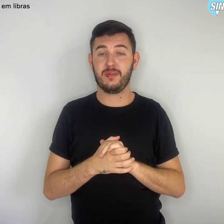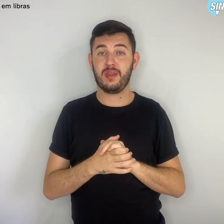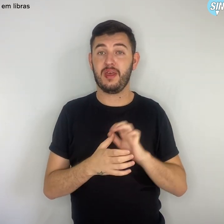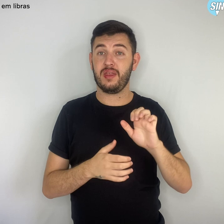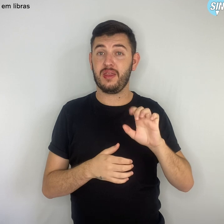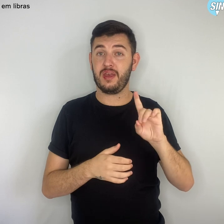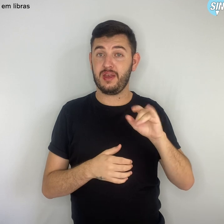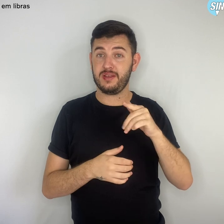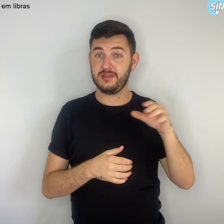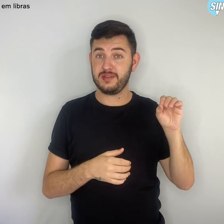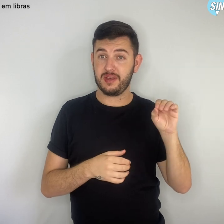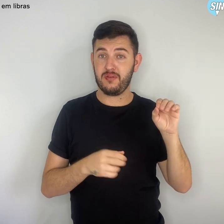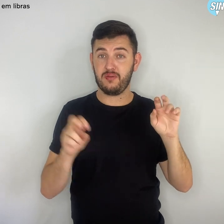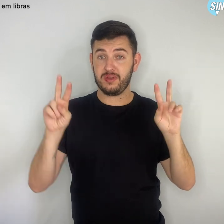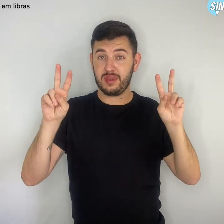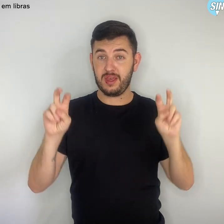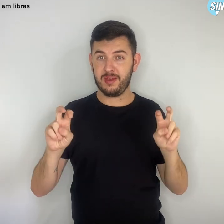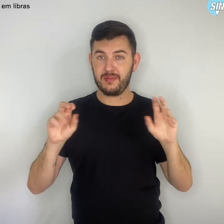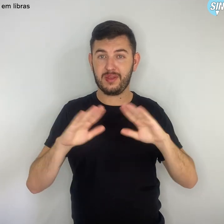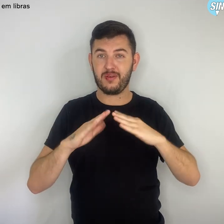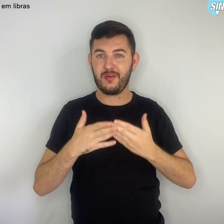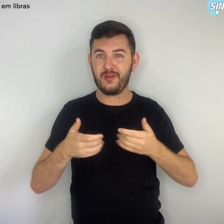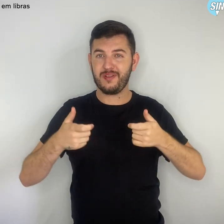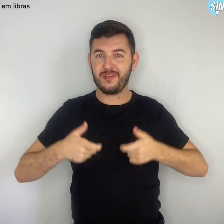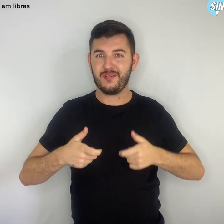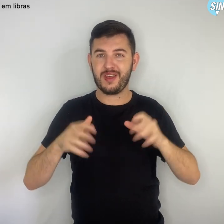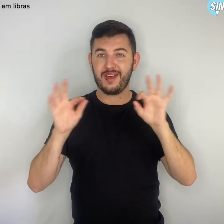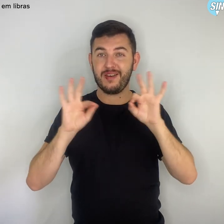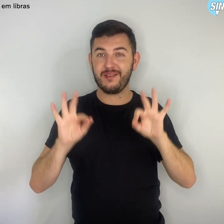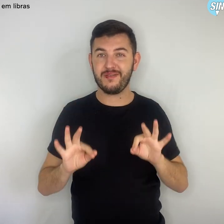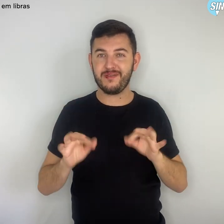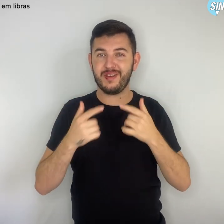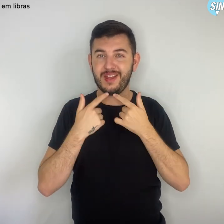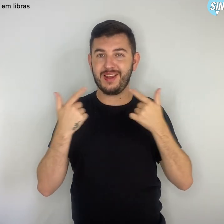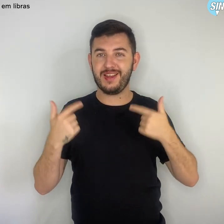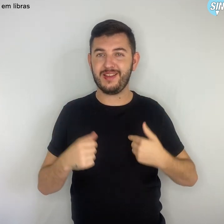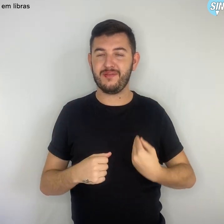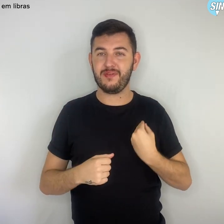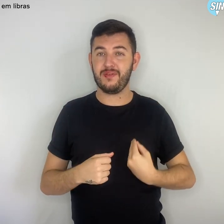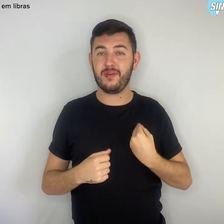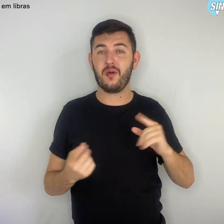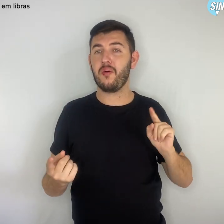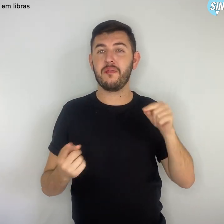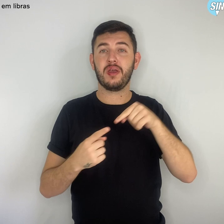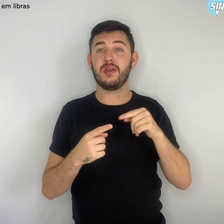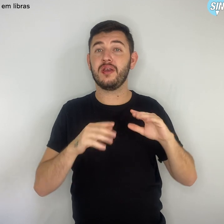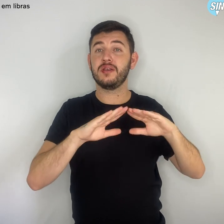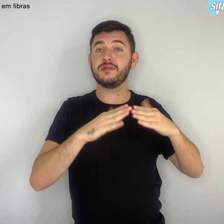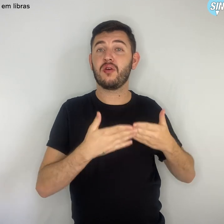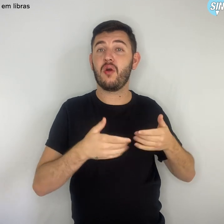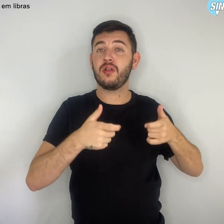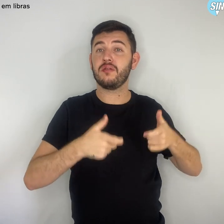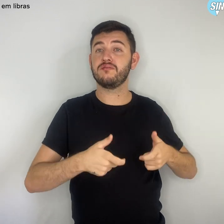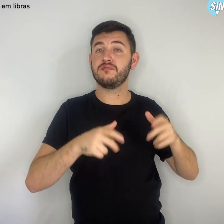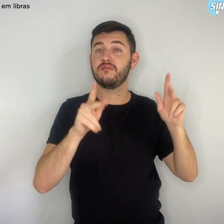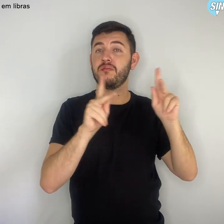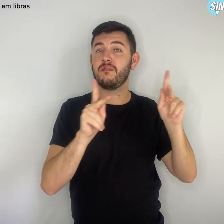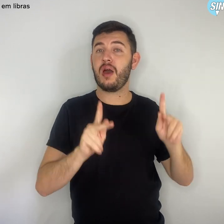O objetivo é fortalecer a ideia da escola como um ambiente de paz e conhecimento,